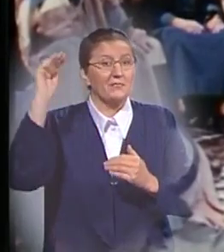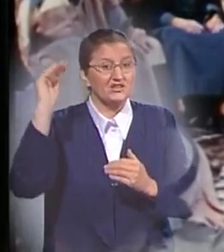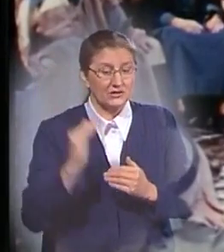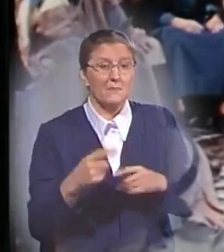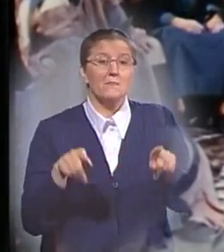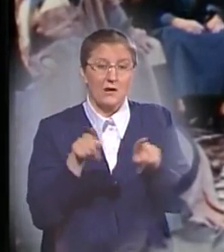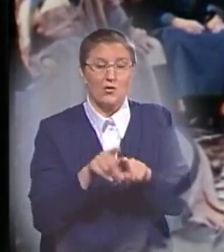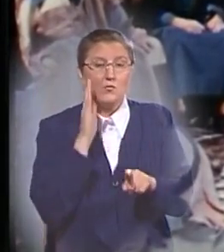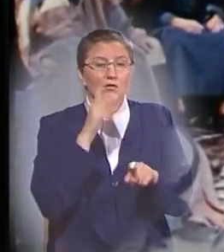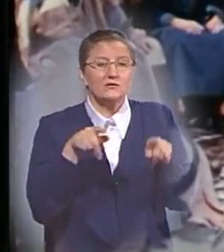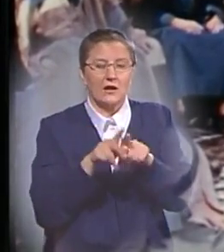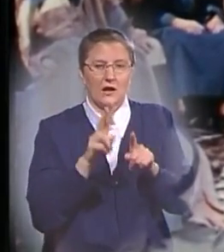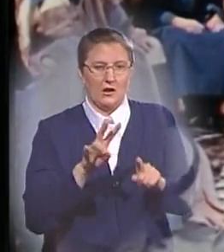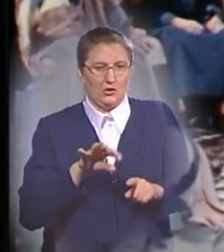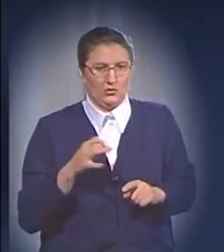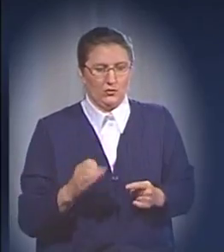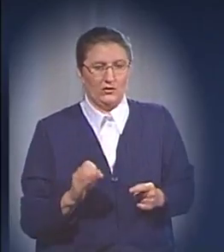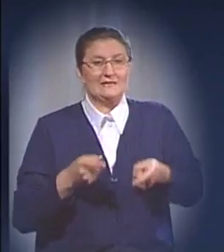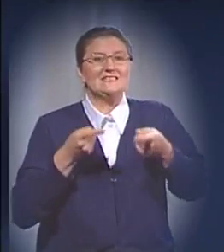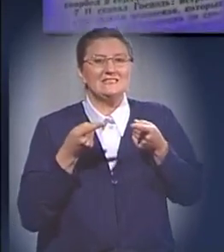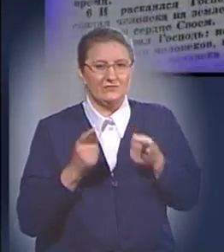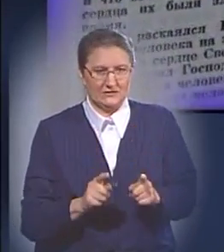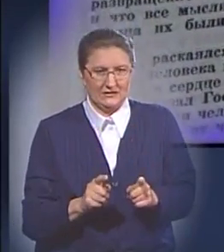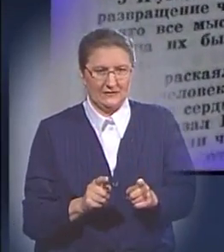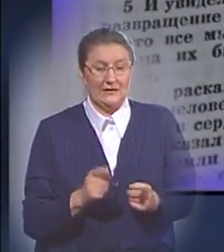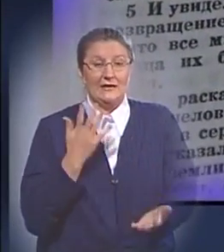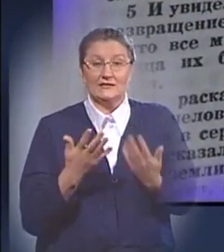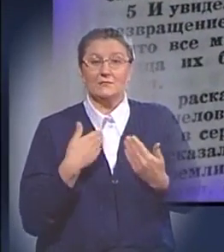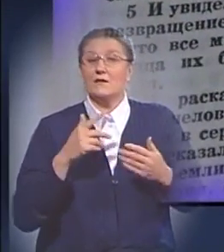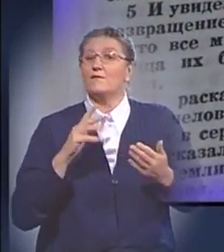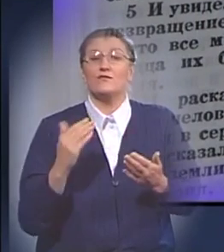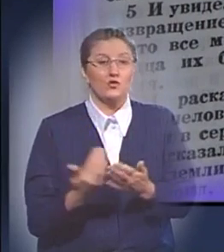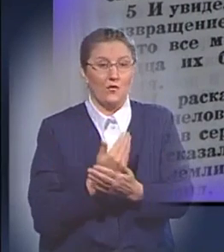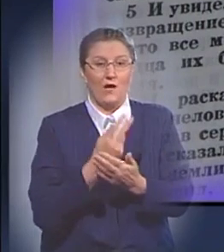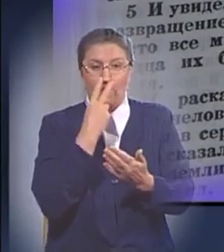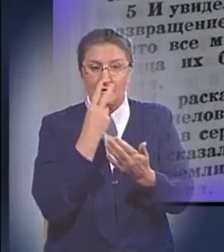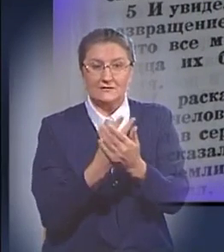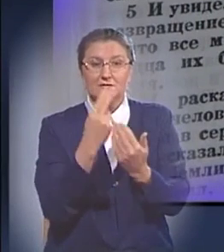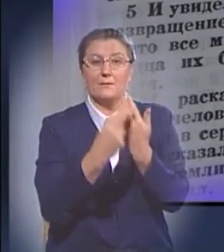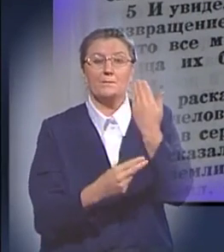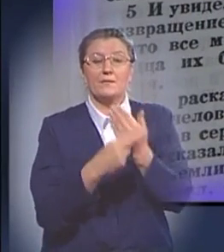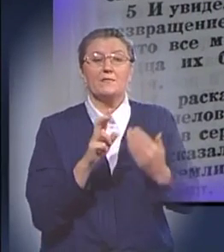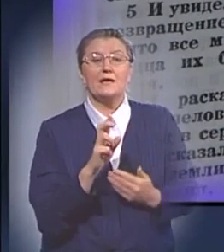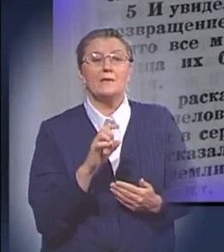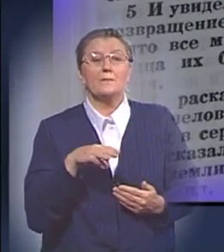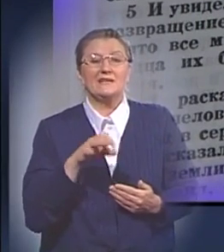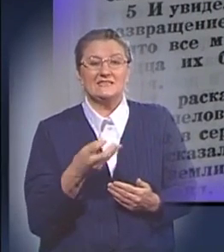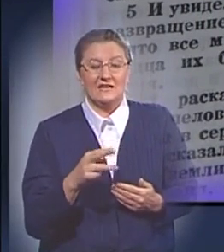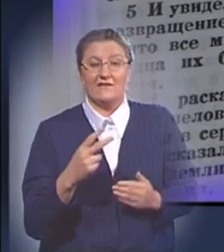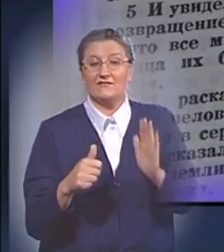был во времена Ноя. Действительно, если мы вновь обратимся к книге Бытие, главе 6, и прочитаем,